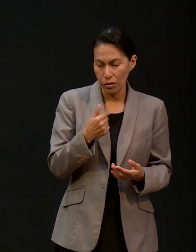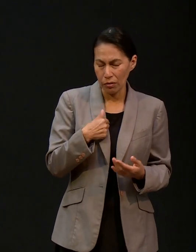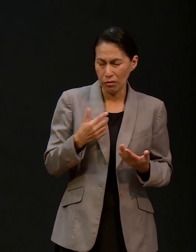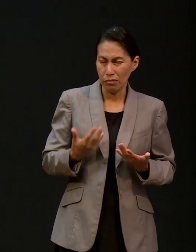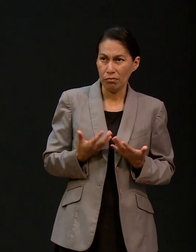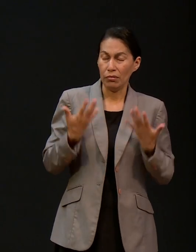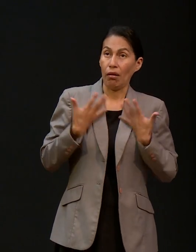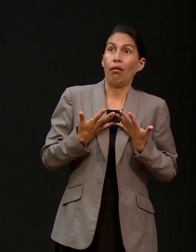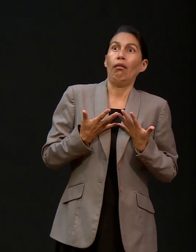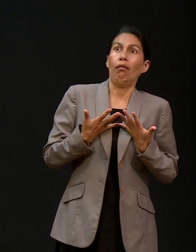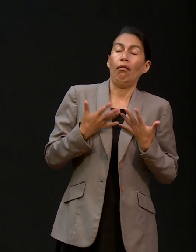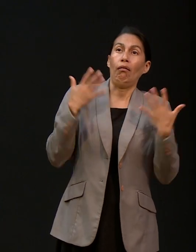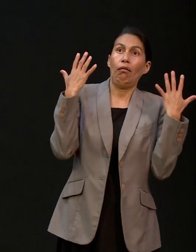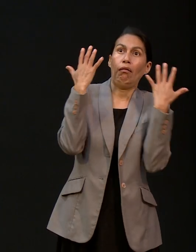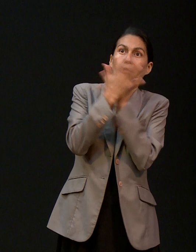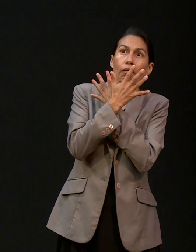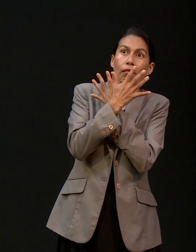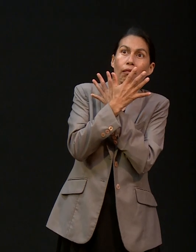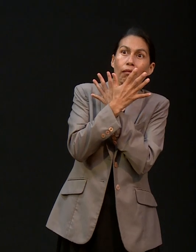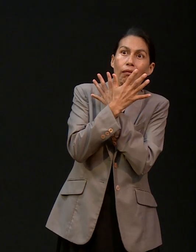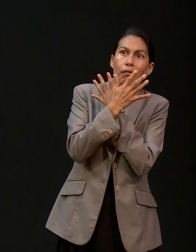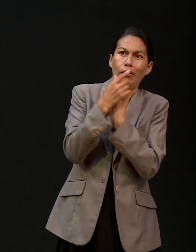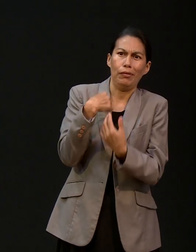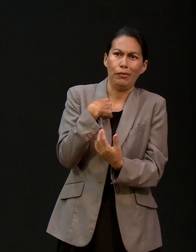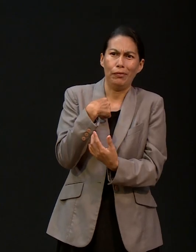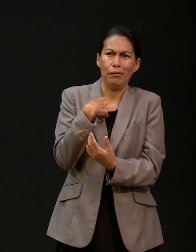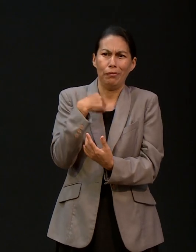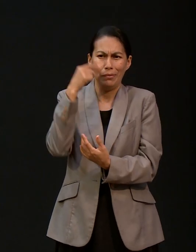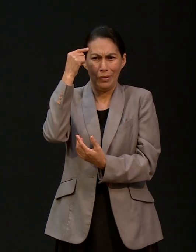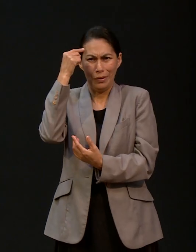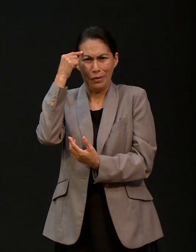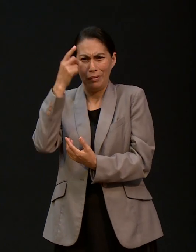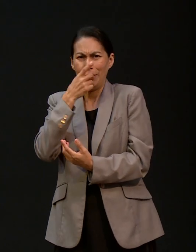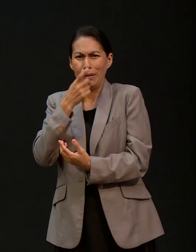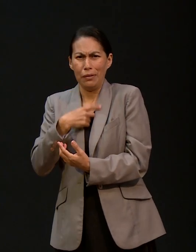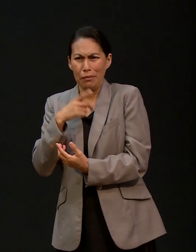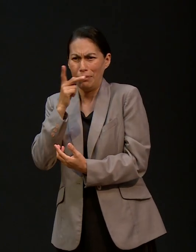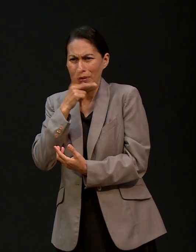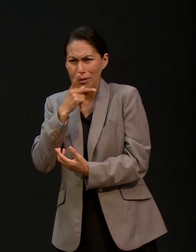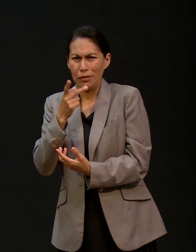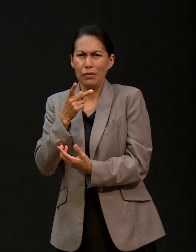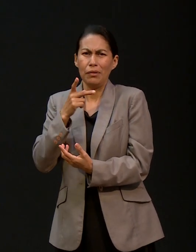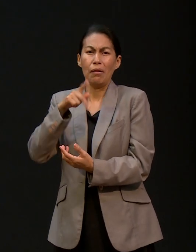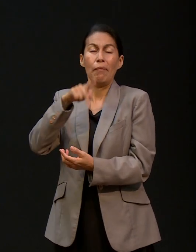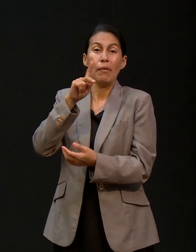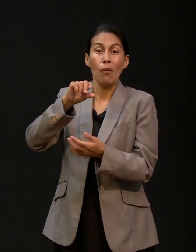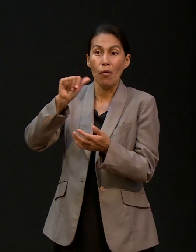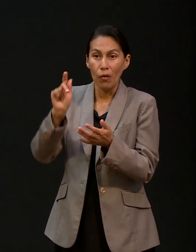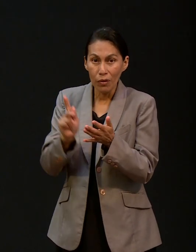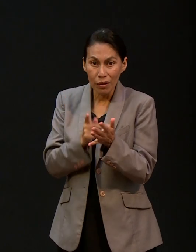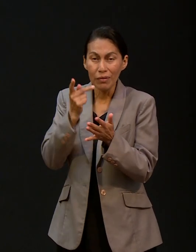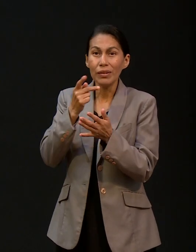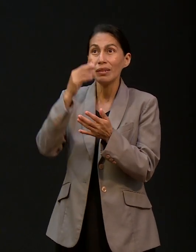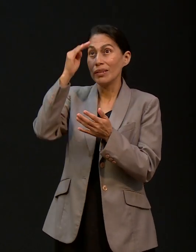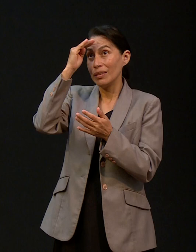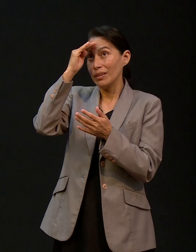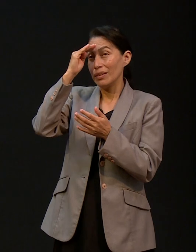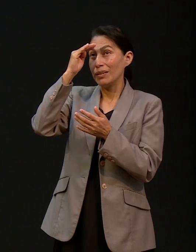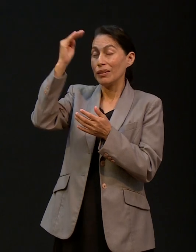así, ¿no? O sea, yo iba con la idea de que me dijera que para teología. Pero nuevamente el Señor, a través de